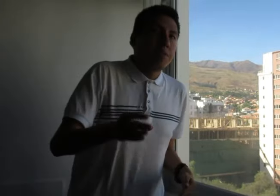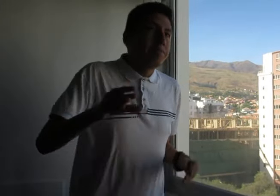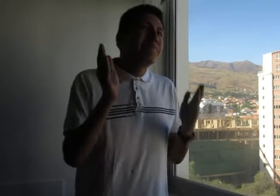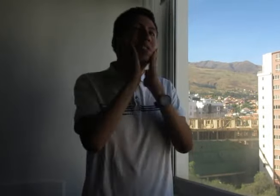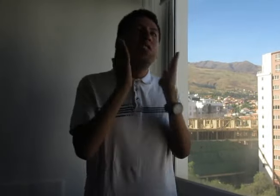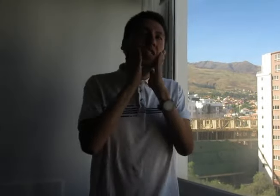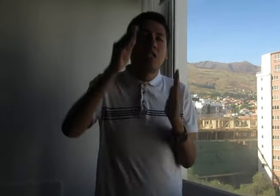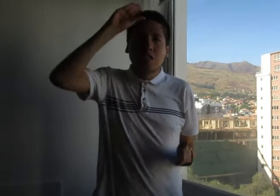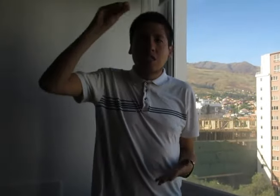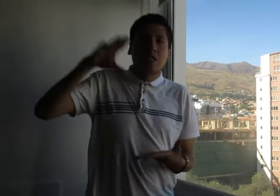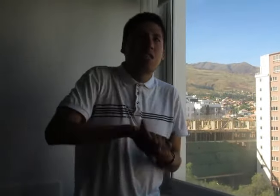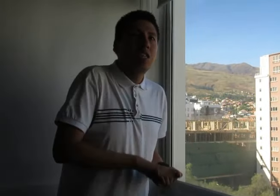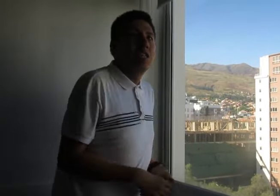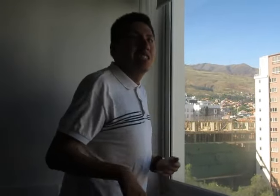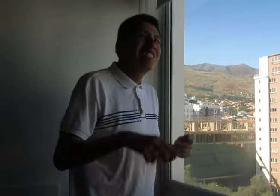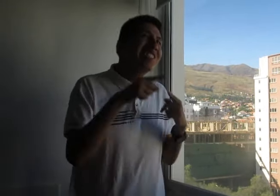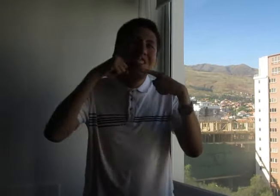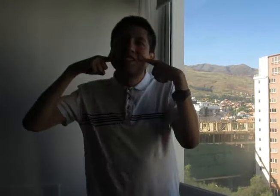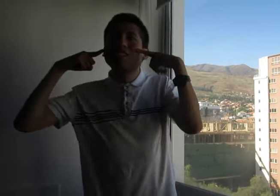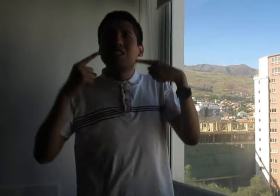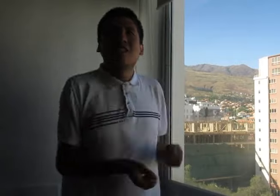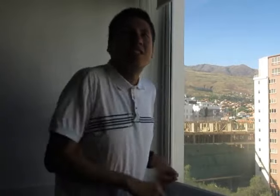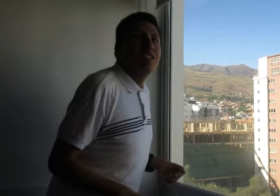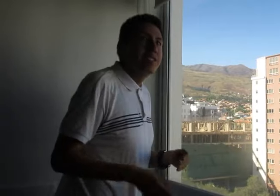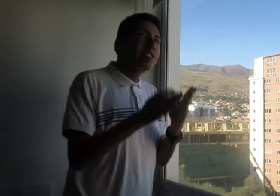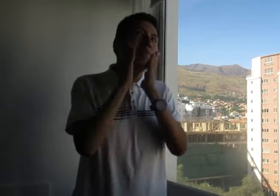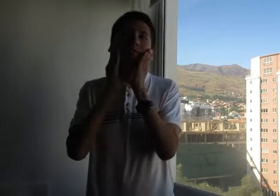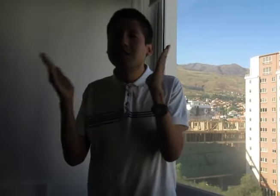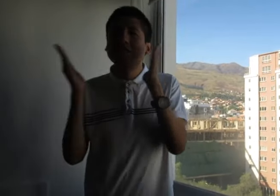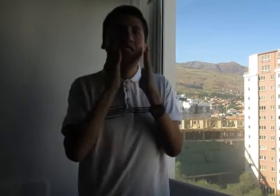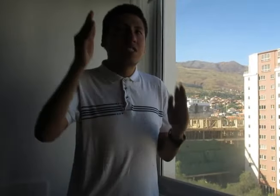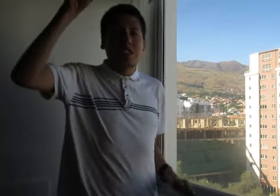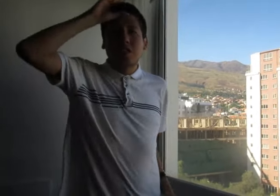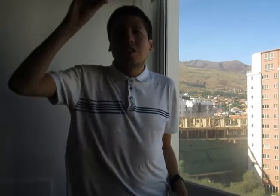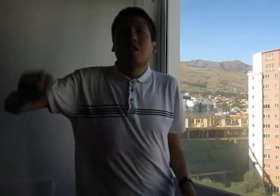la sonrisa, te agradezco te agradezco Señor por la